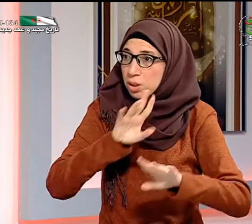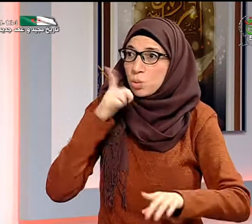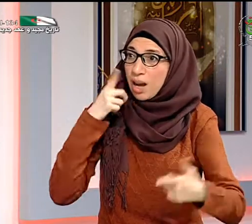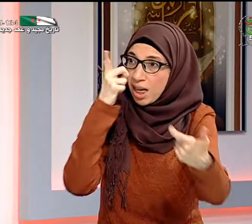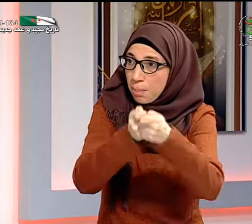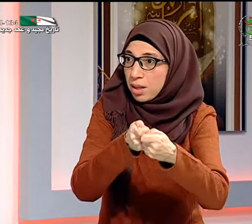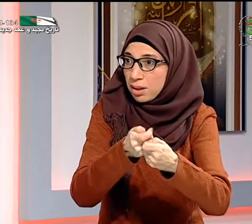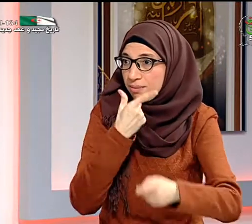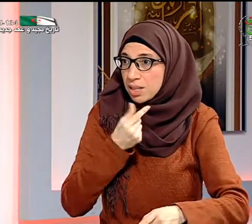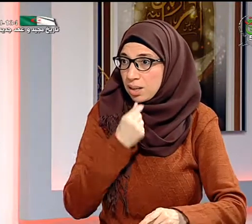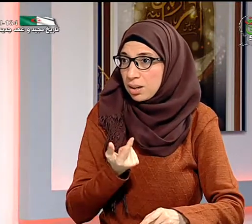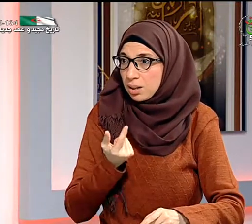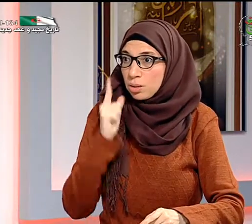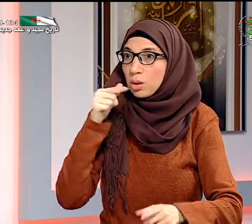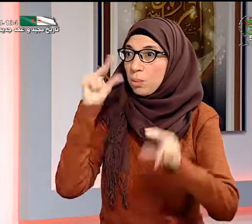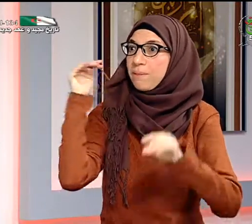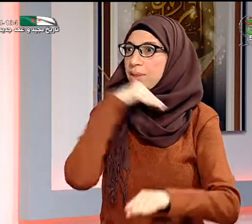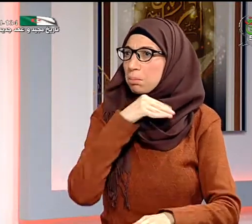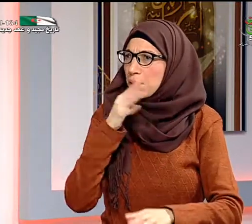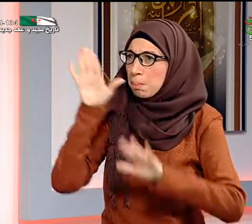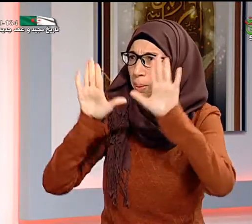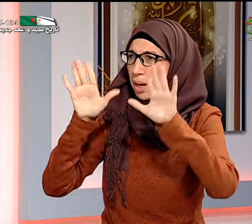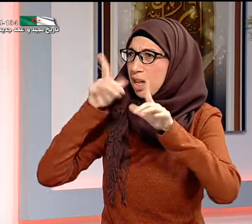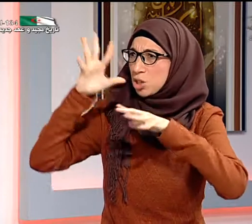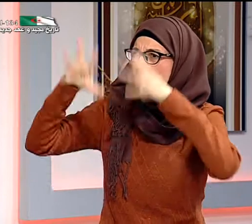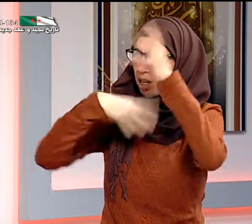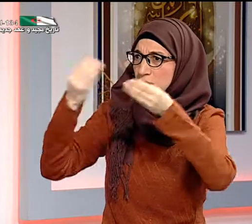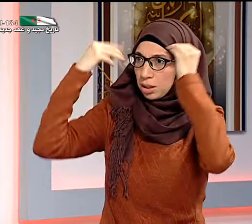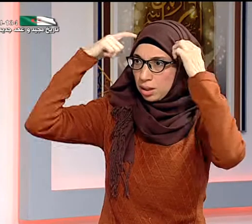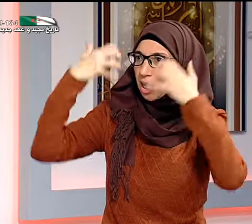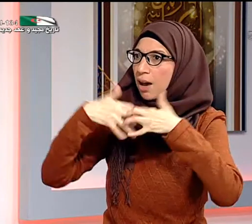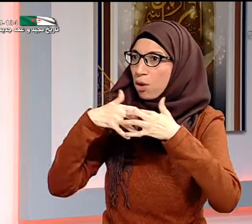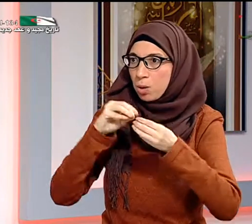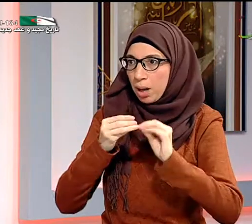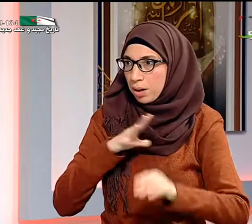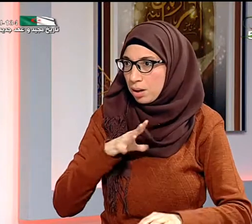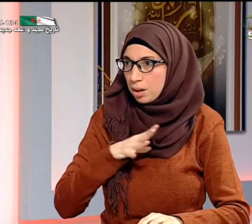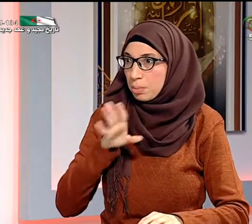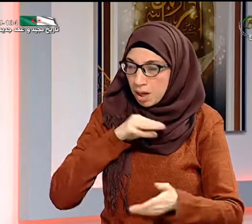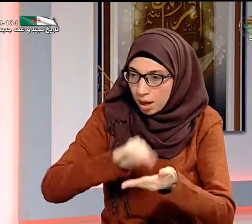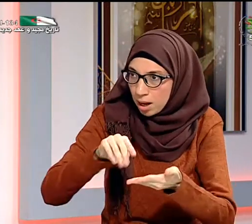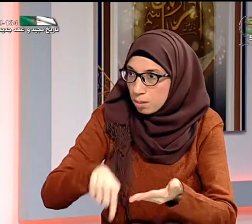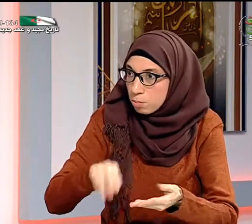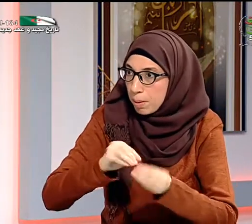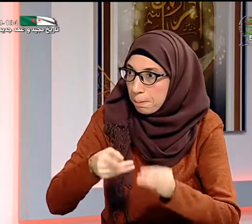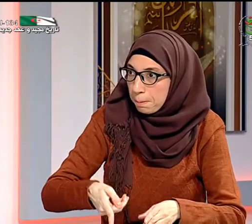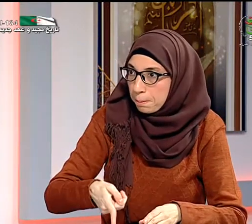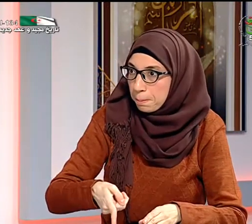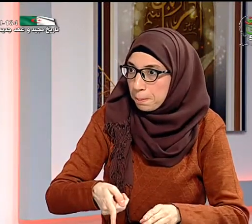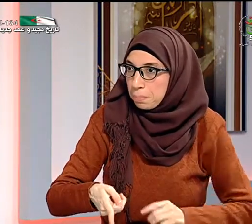اللغة الإشارية الأكاديمية كي يسهل التعليم يعني نتعلم في المدرسة يعني حتى المختعنا لا يستوعب نتعلم